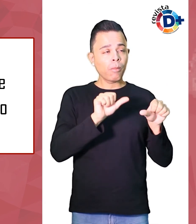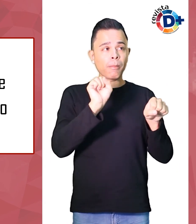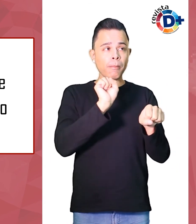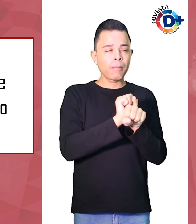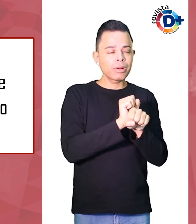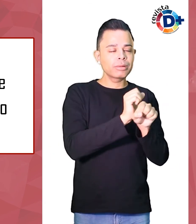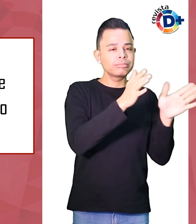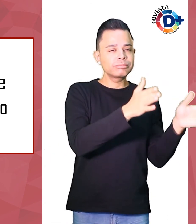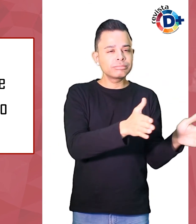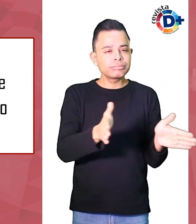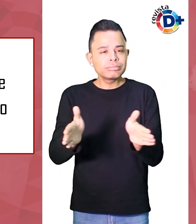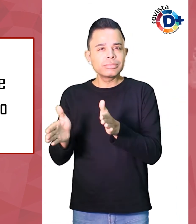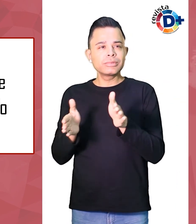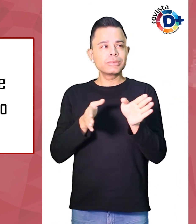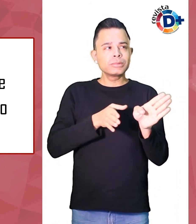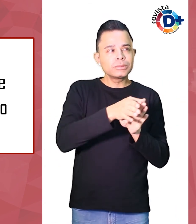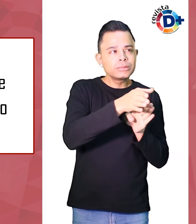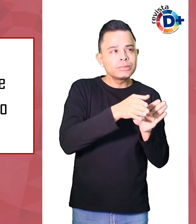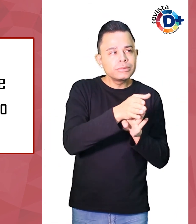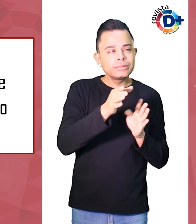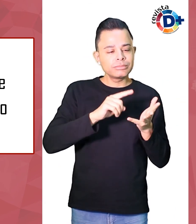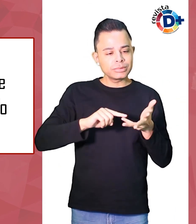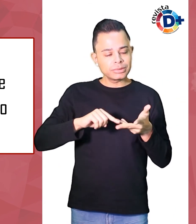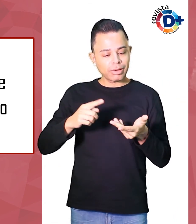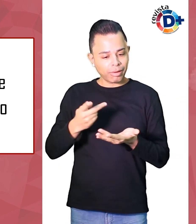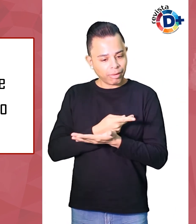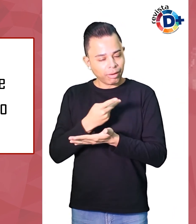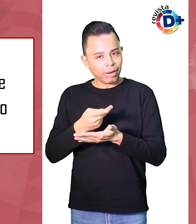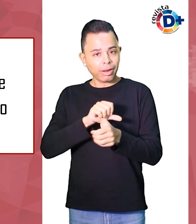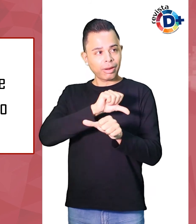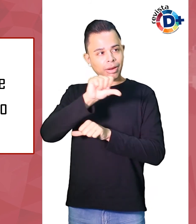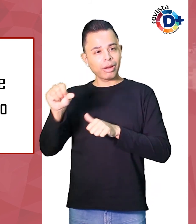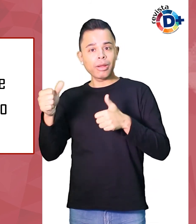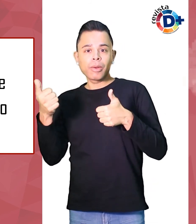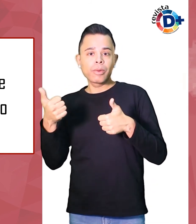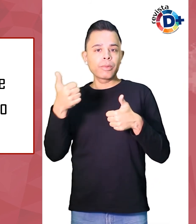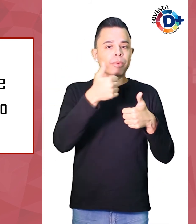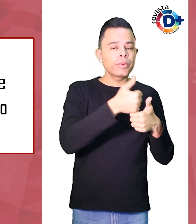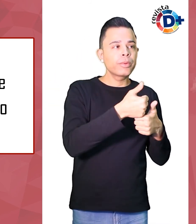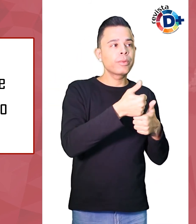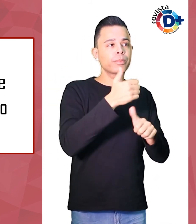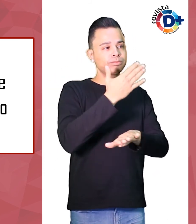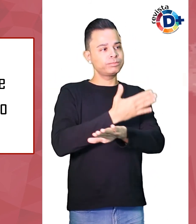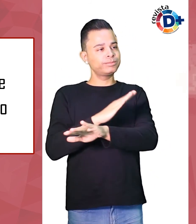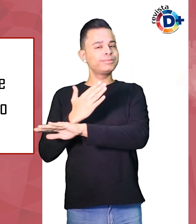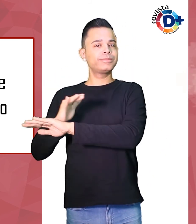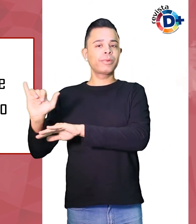corrigir compensar substituir melhorar